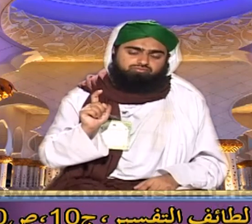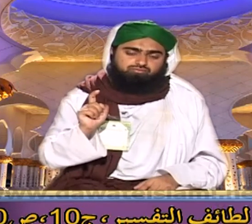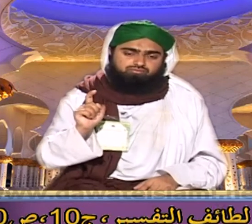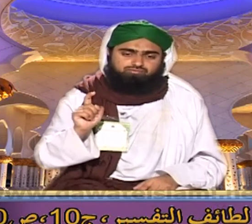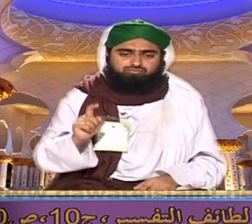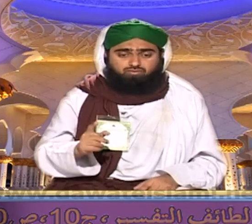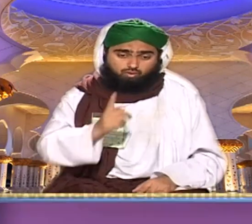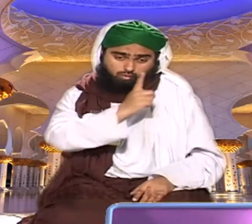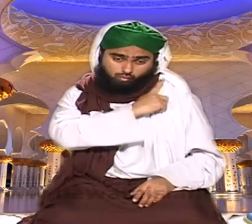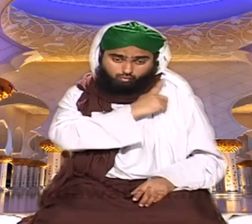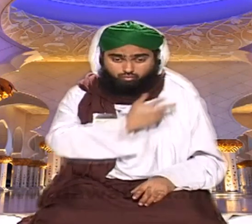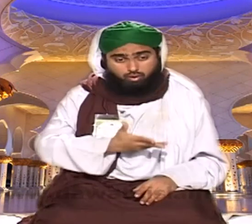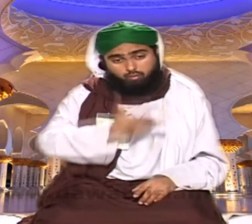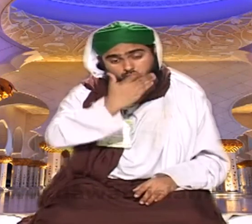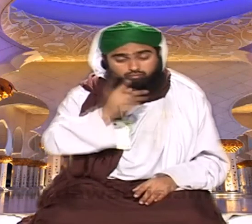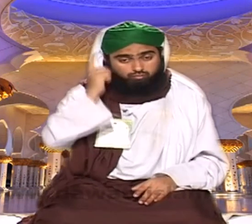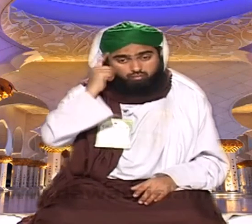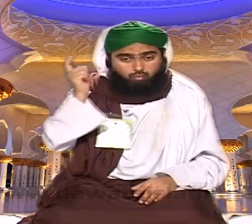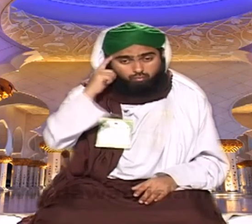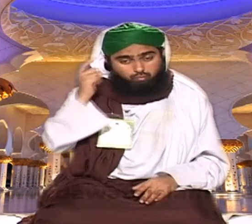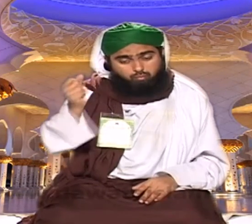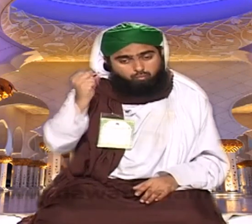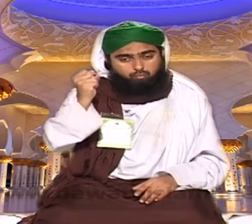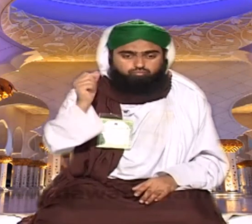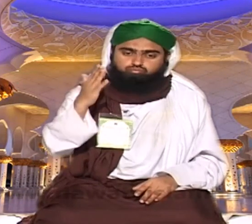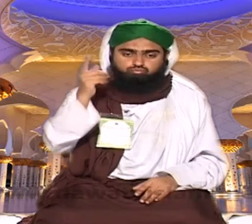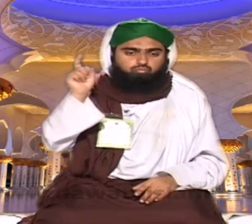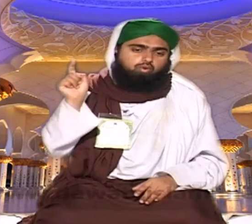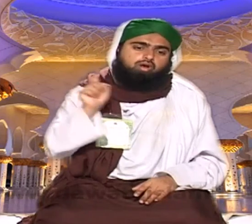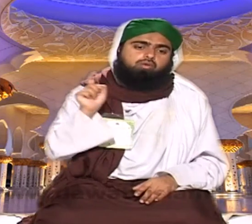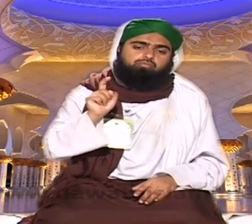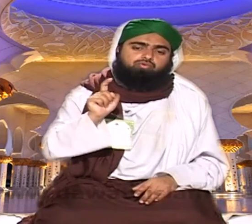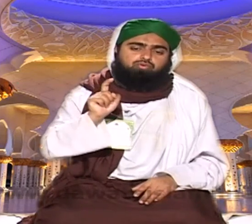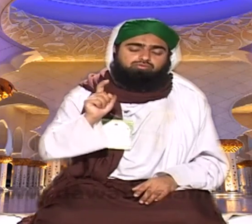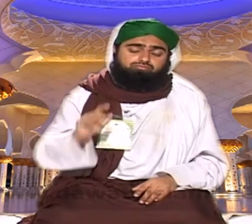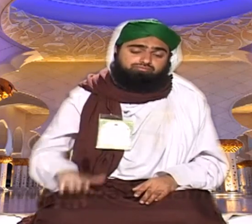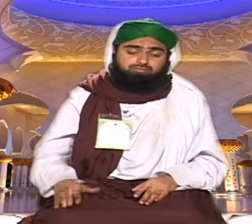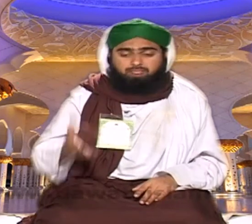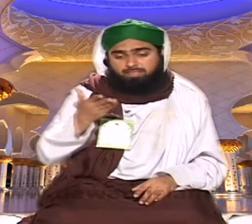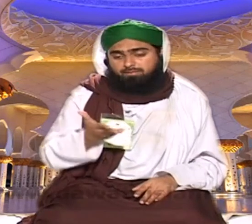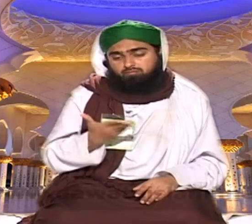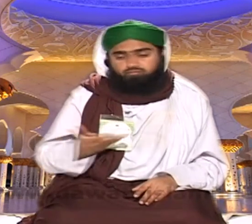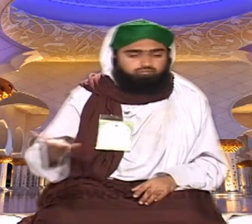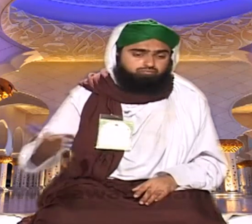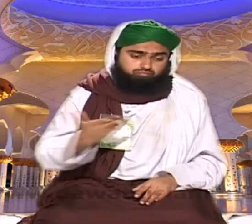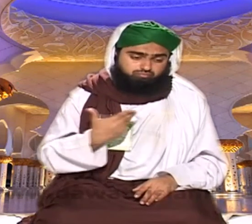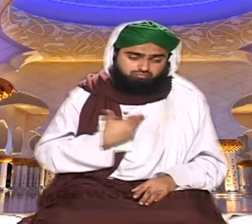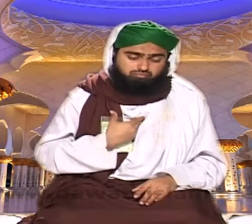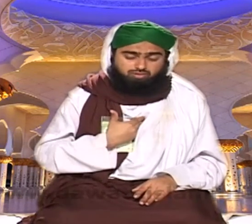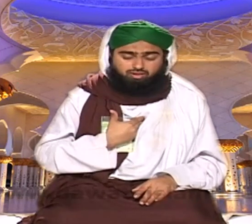ہے وہ کمزور ہو جاتی ہے حافظہ کمزور ہو جاتا ہے اب کیونکہ حسیان پر نسیان ہوتا ہے تو میری یاد داشت سب سے زیادہ کمزور ہے اس لئے